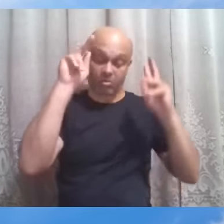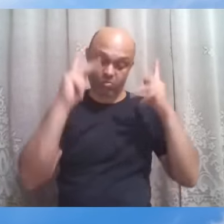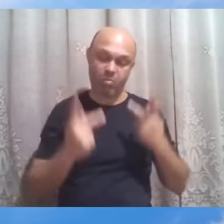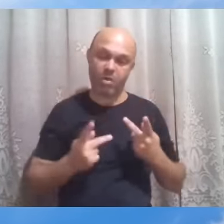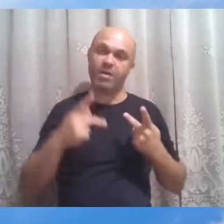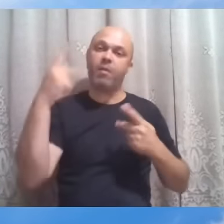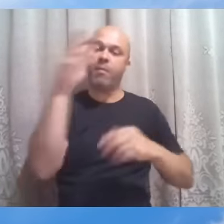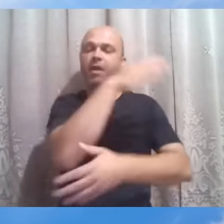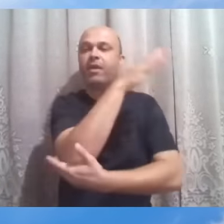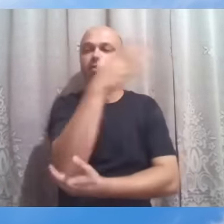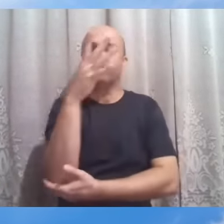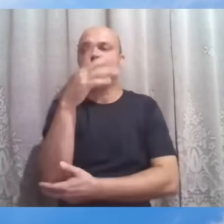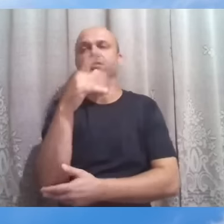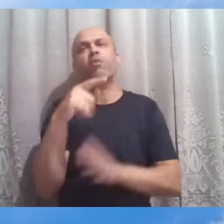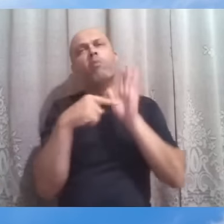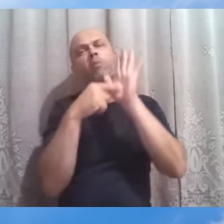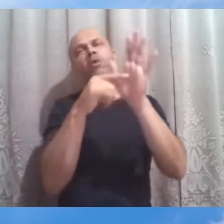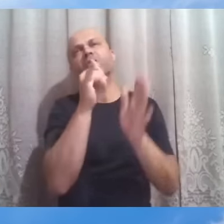alguns exemplos.